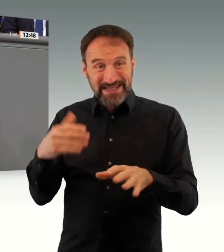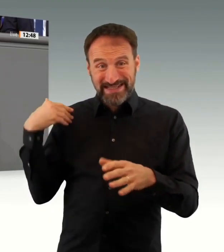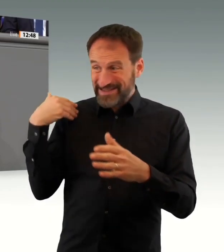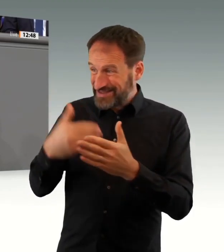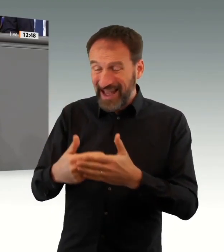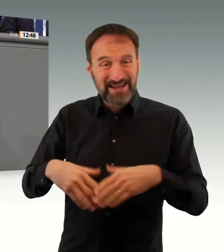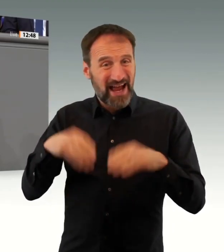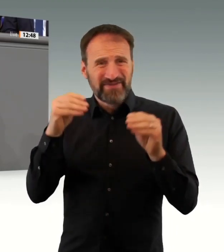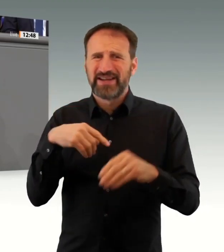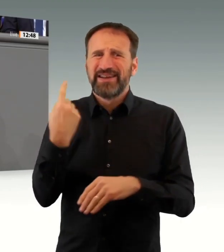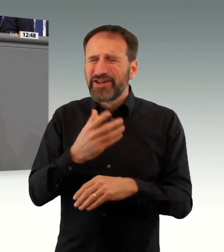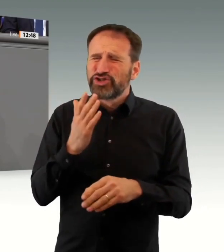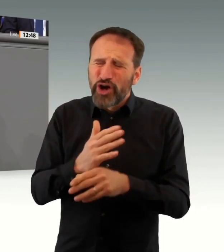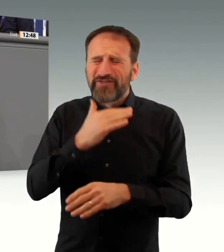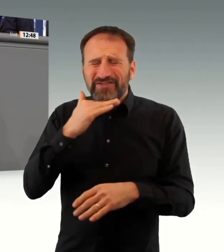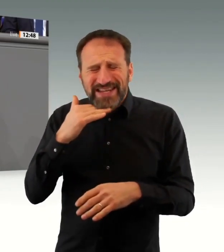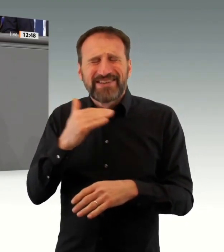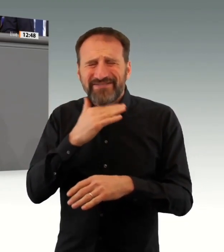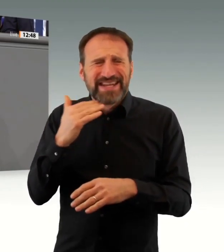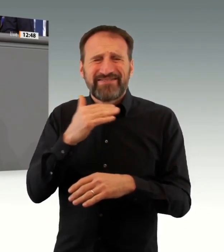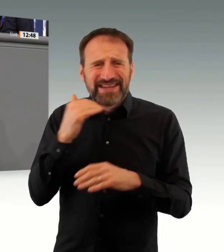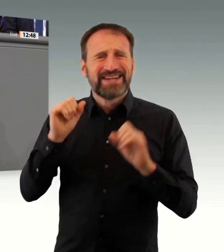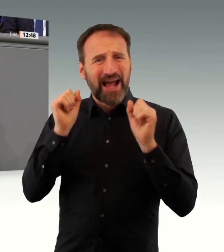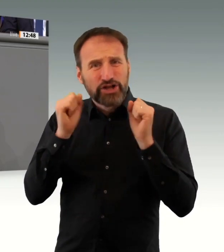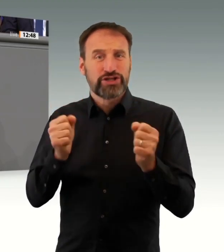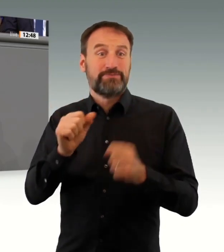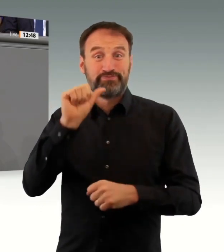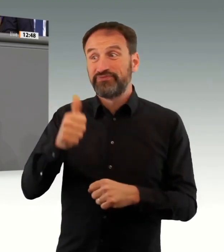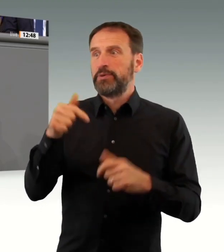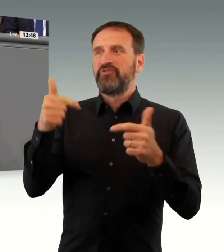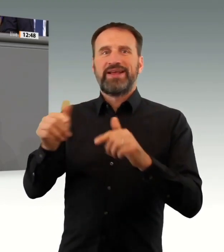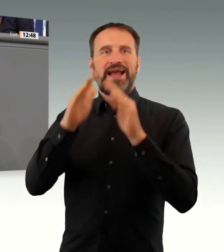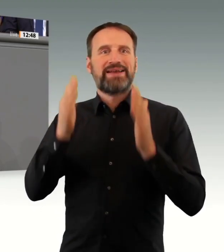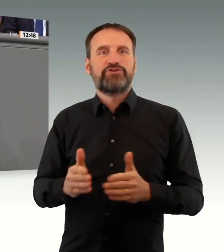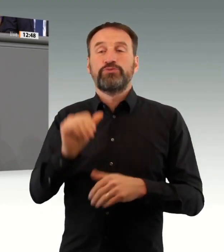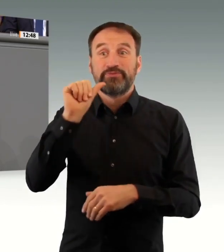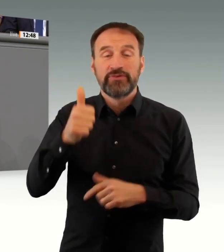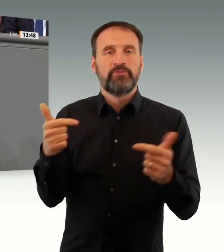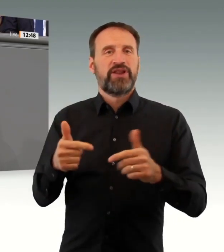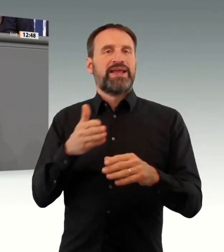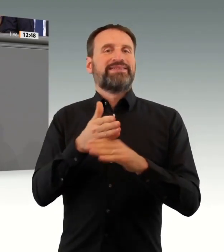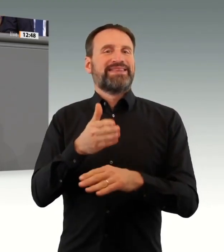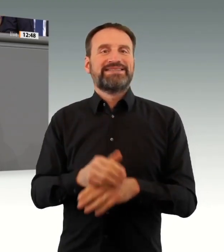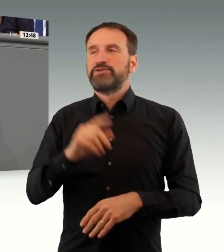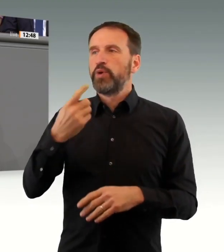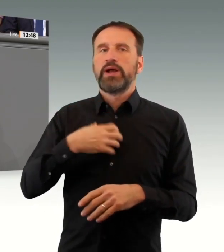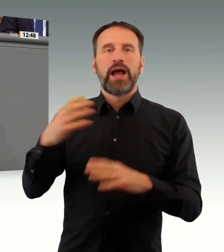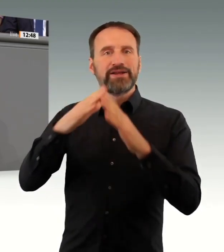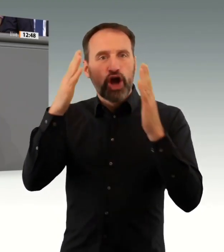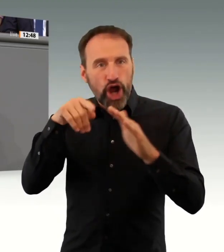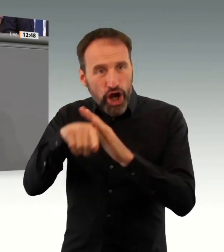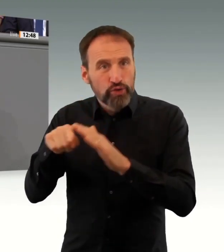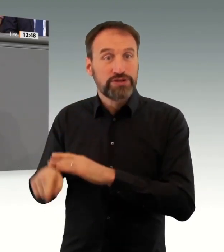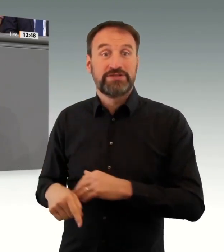ihnen auch weniger wirksam oder nicht ganz so lang wirksam. Und gleichzeitig sind dort enge Kontakte nicht